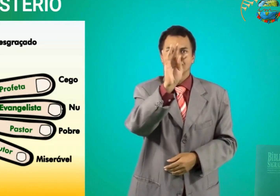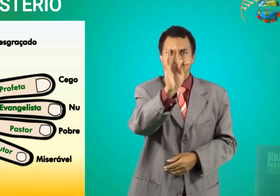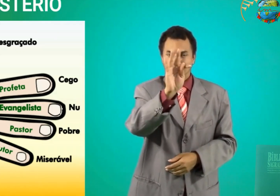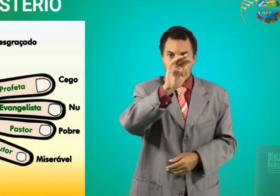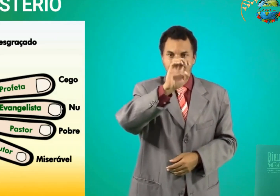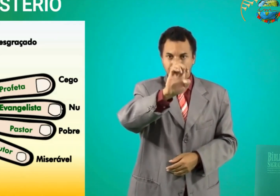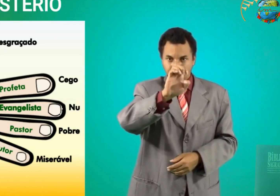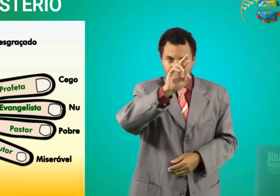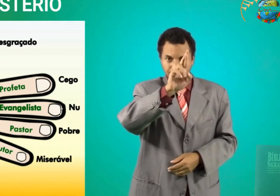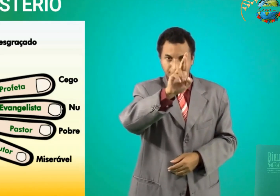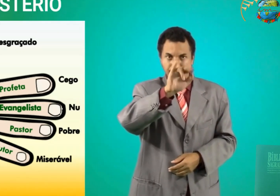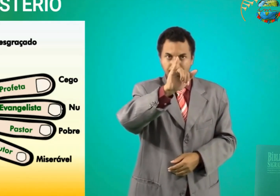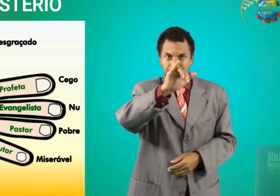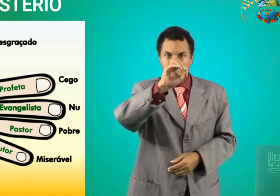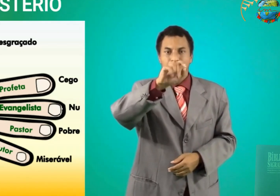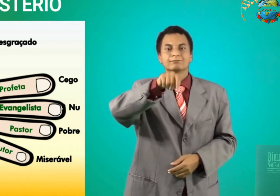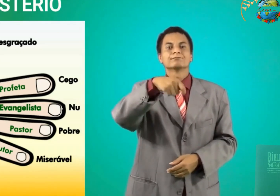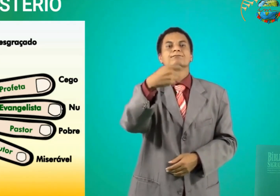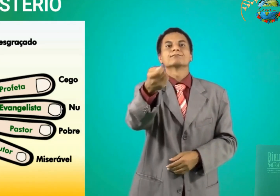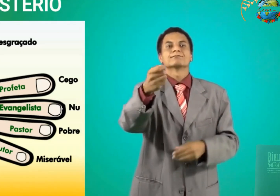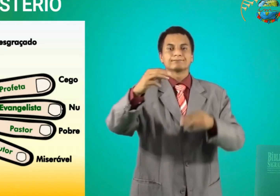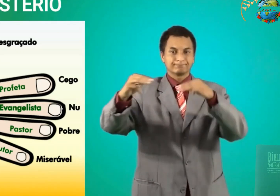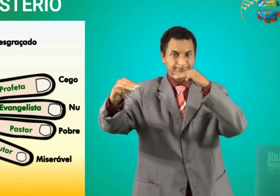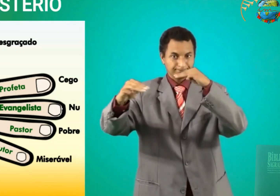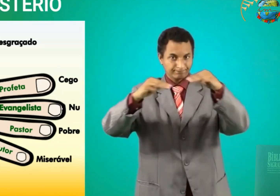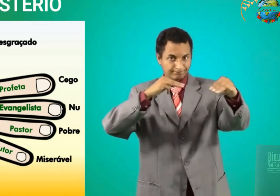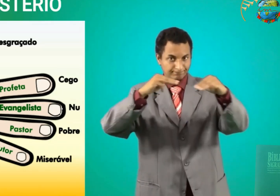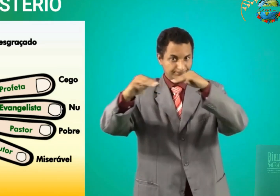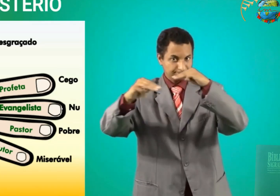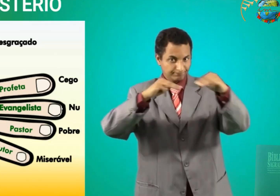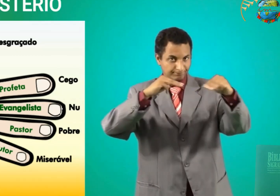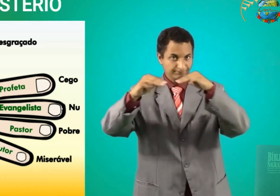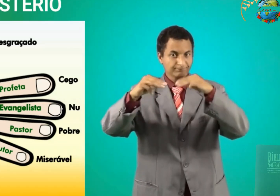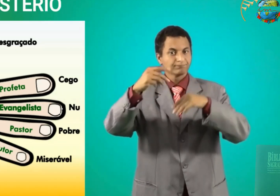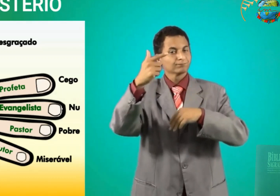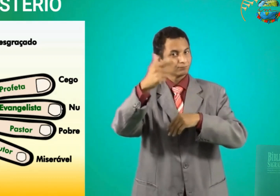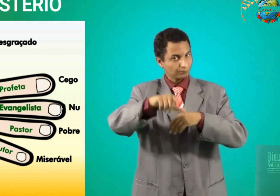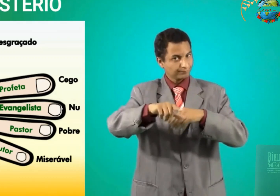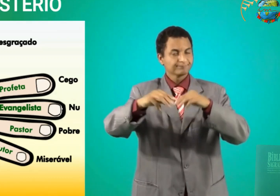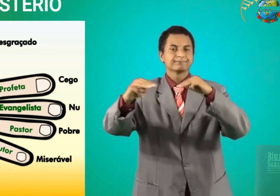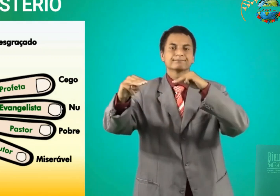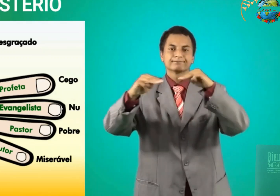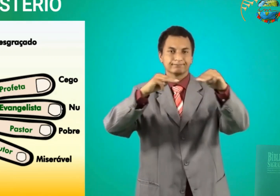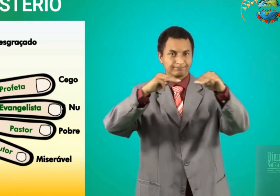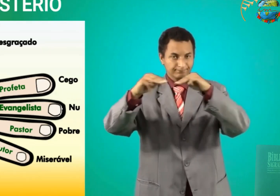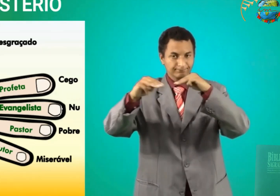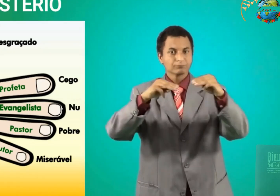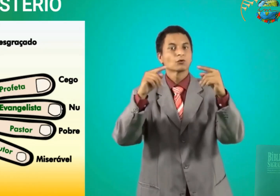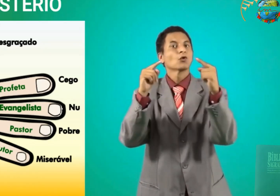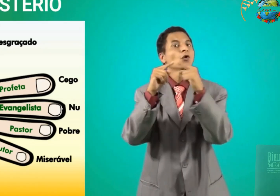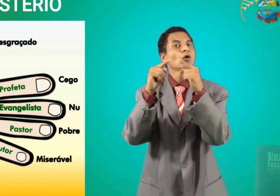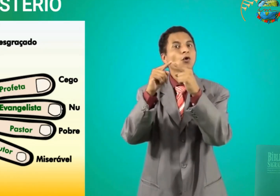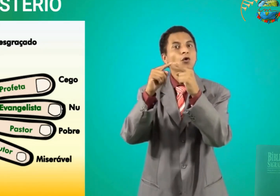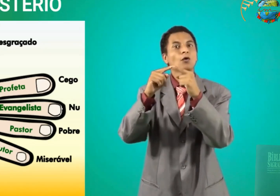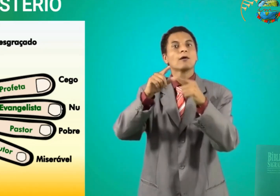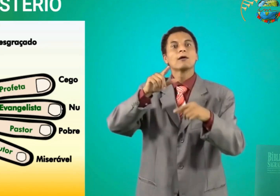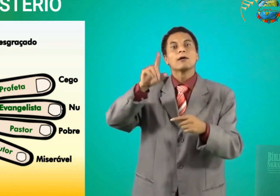Ministério O sinal, ministério Novamente o sinal, ministério E